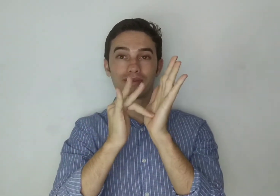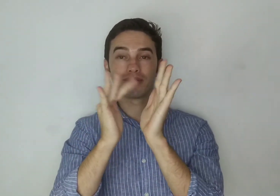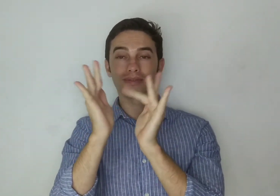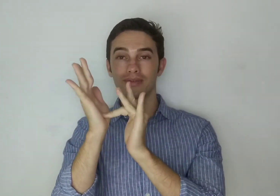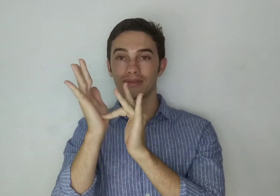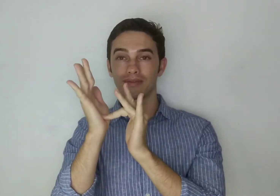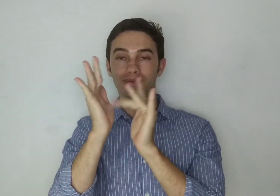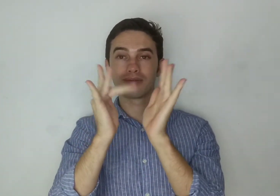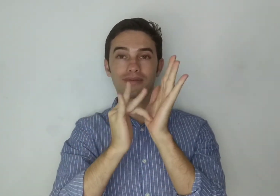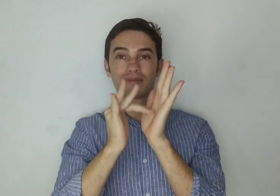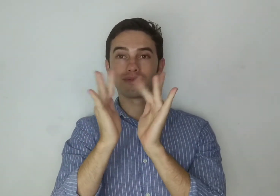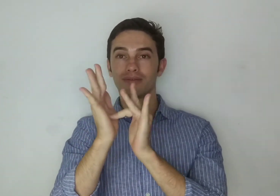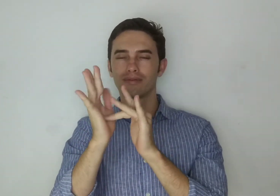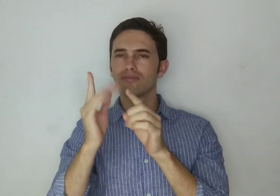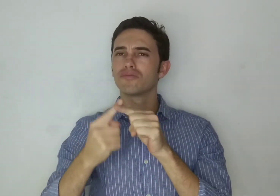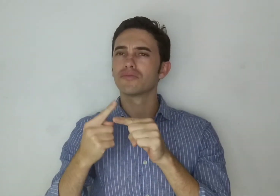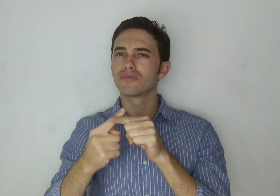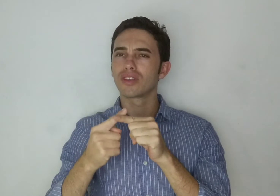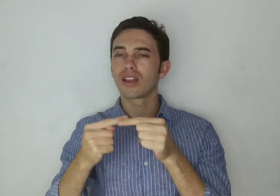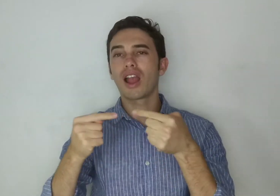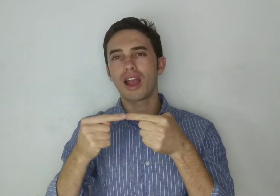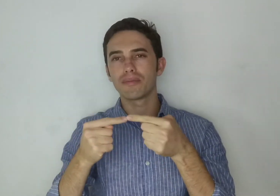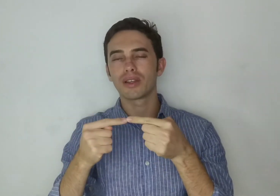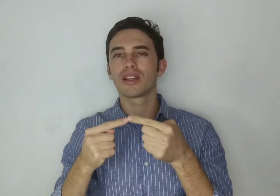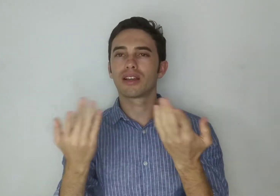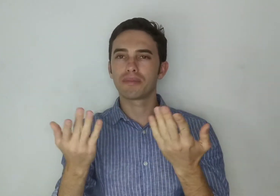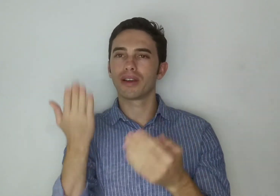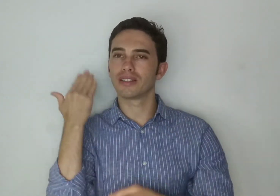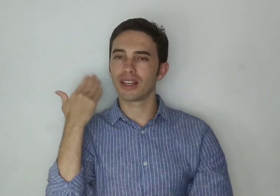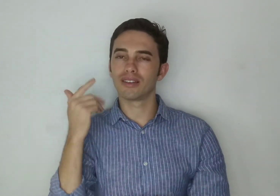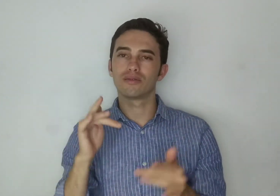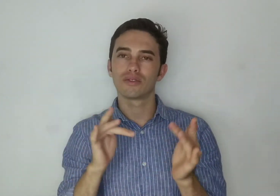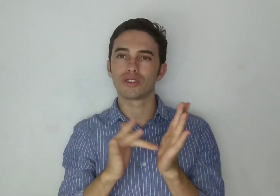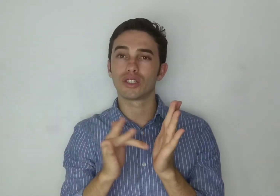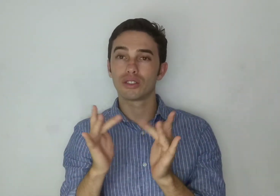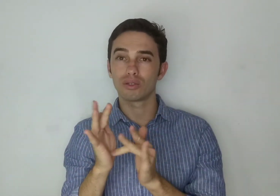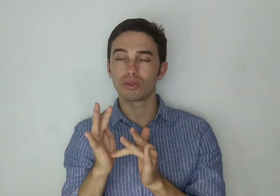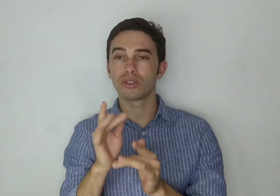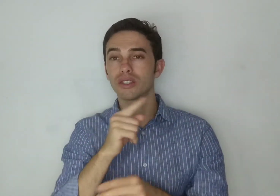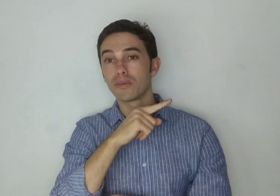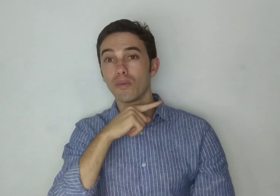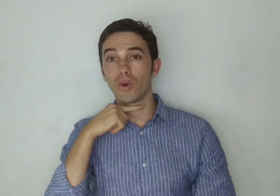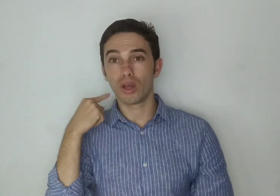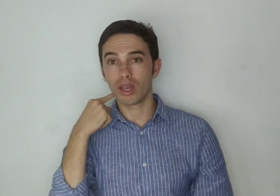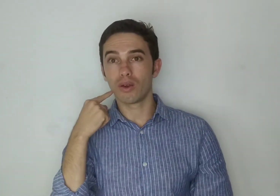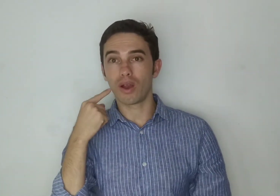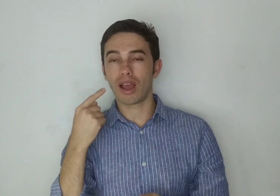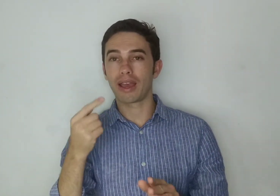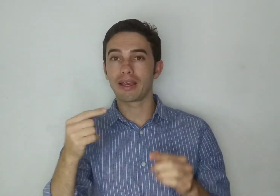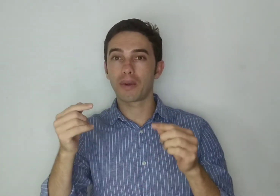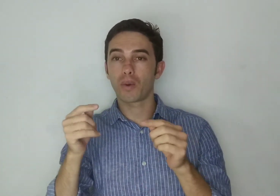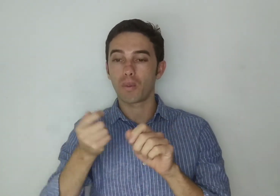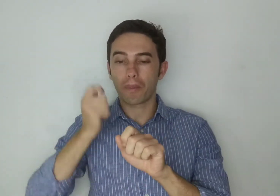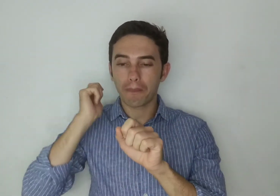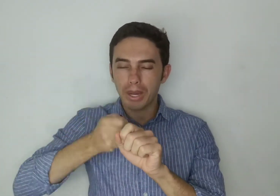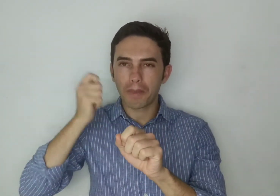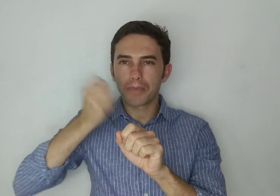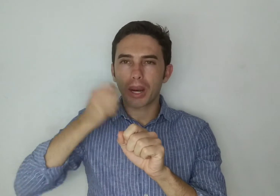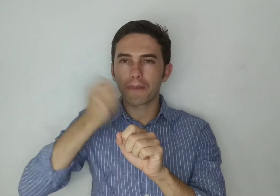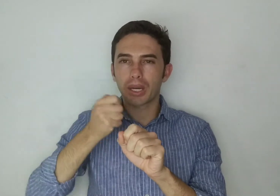dedo médio vai até a palma da outra mão, e assim sucessivamente, fazendo este movimento. Porque de acordo com a Bíblia,